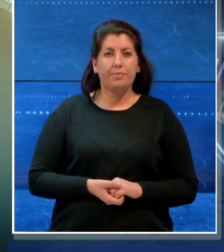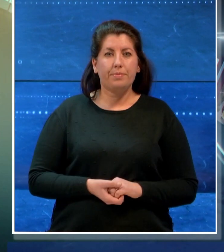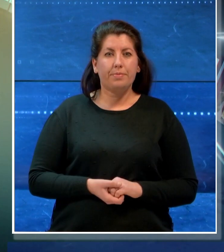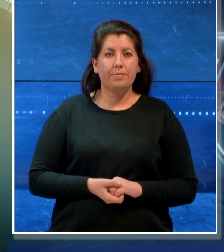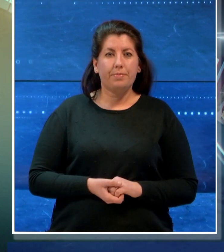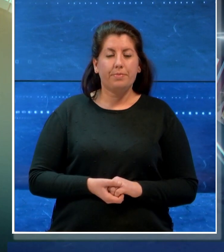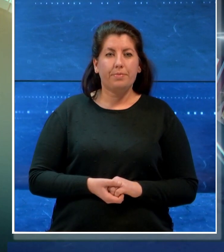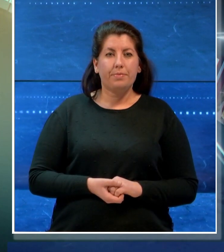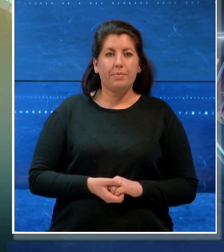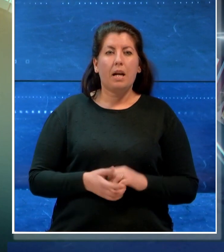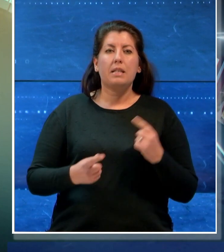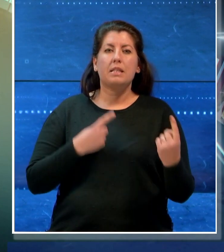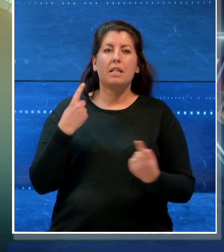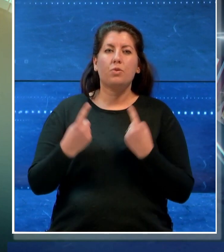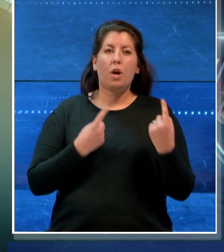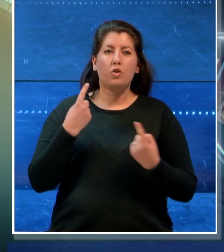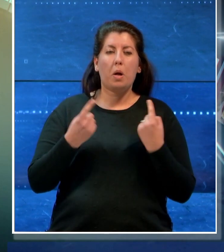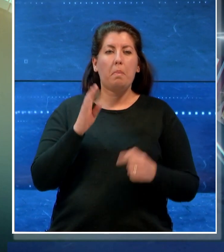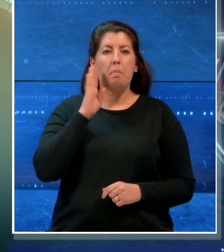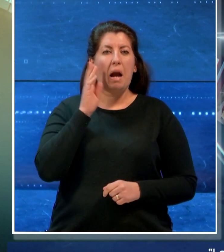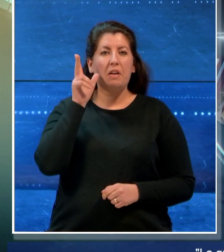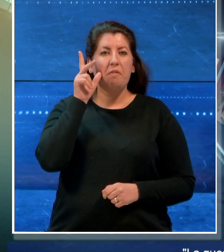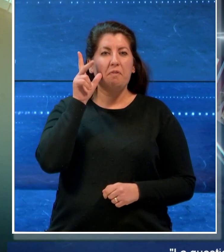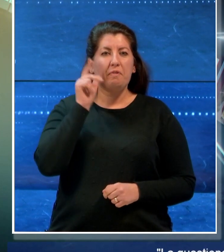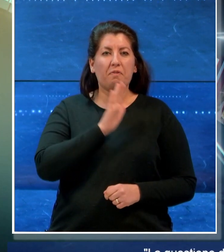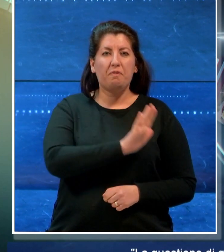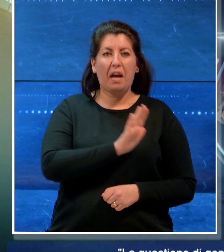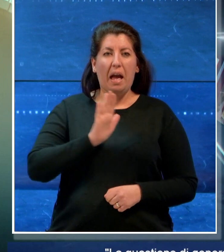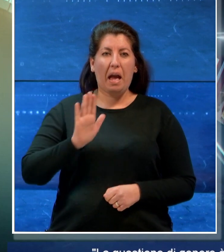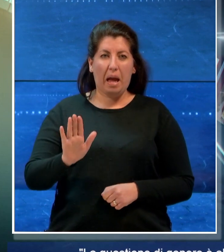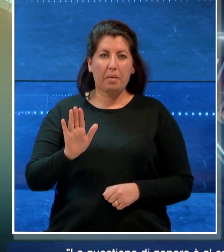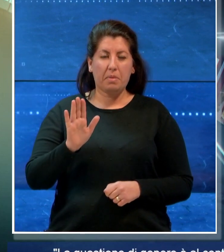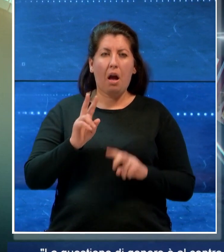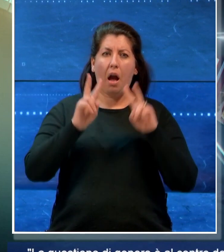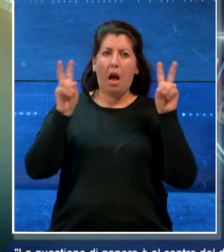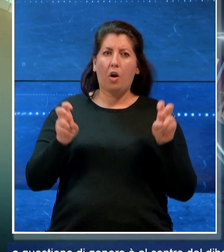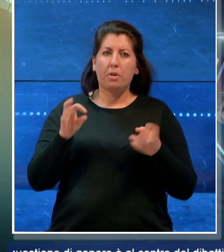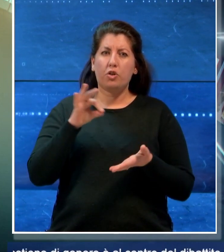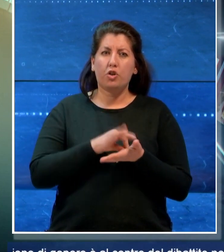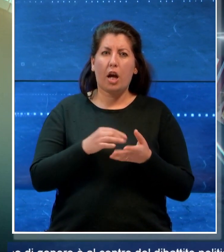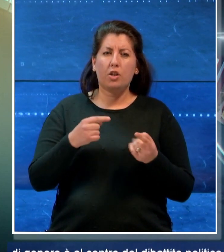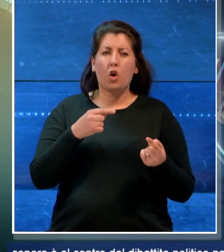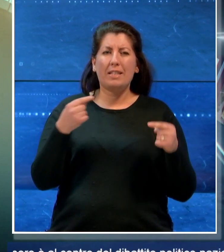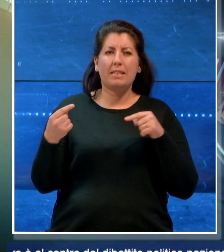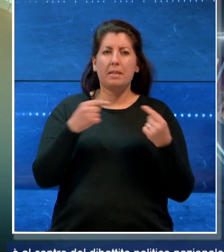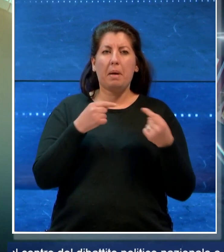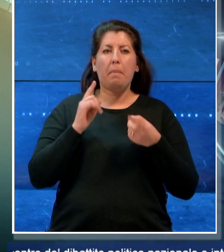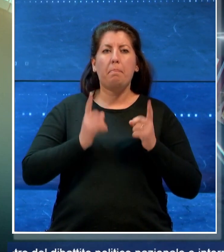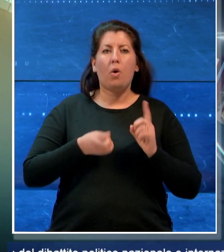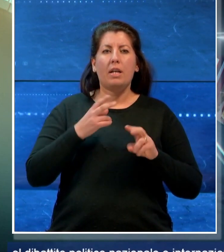La questione di genere è al centro del dibattito politico nazionale e